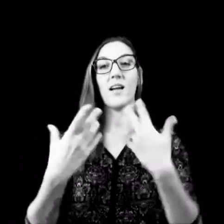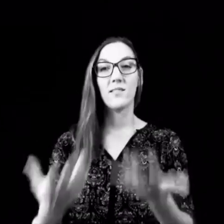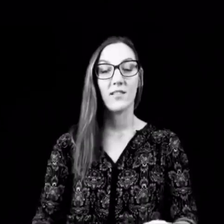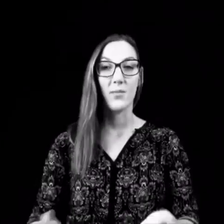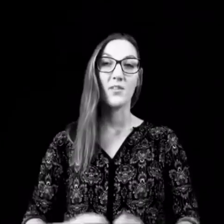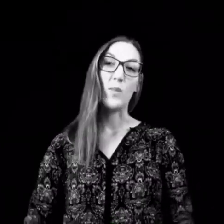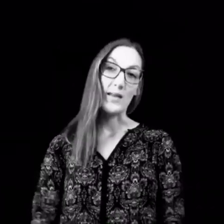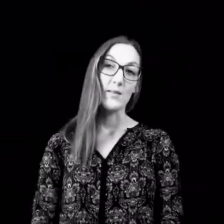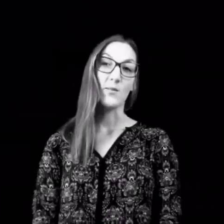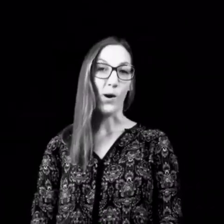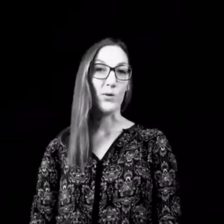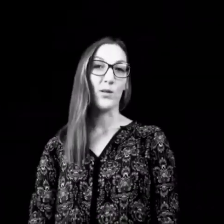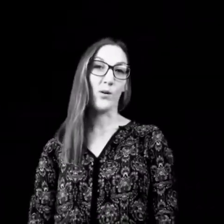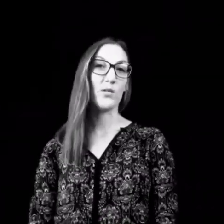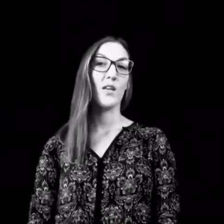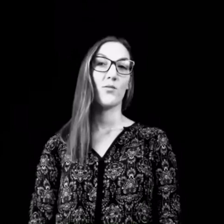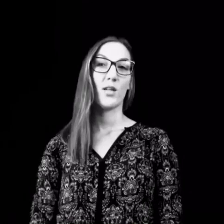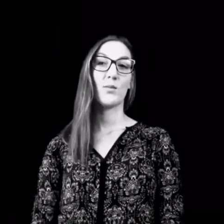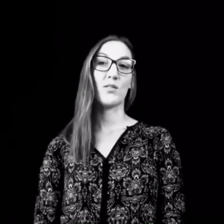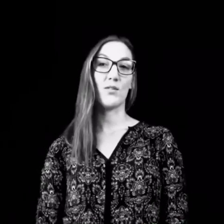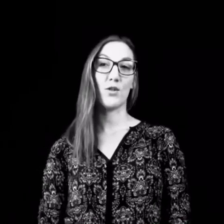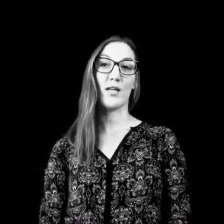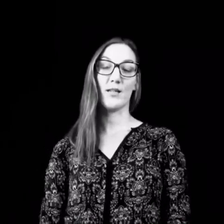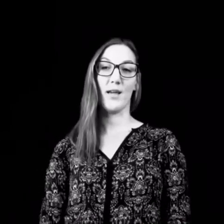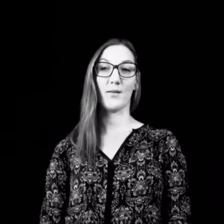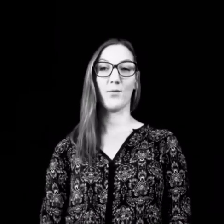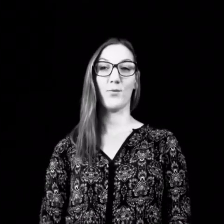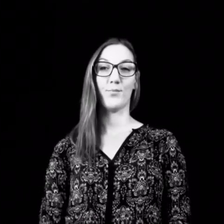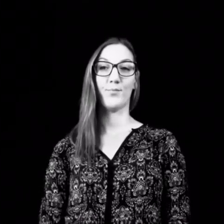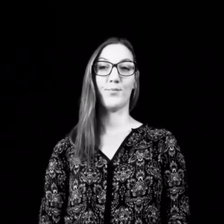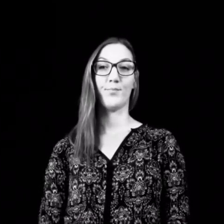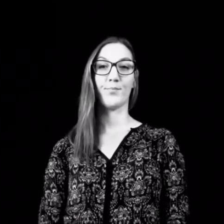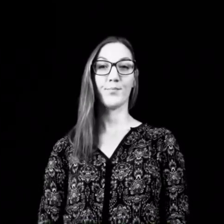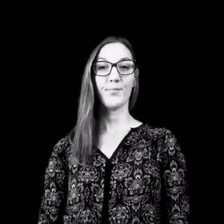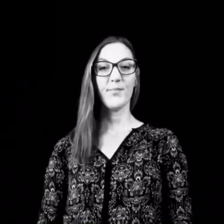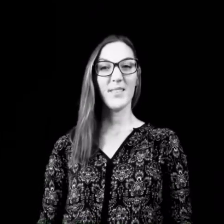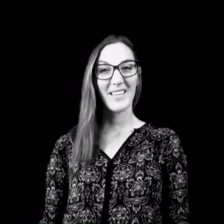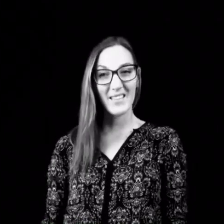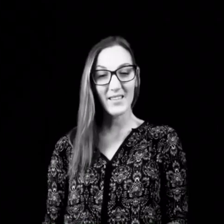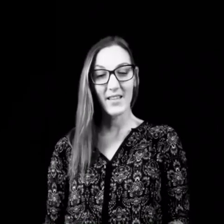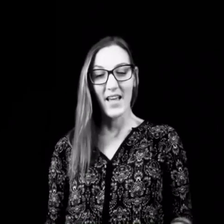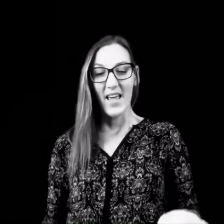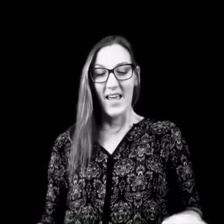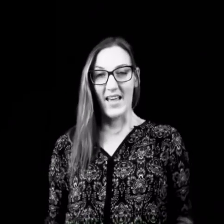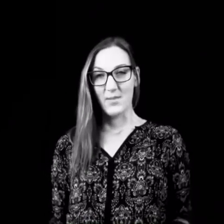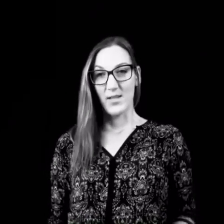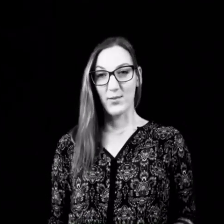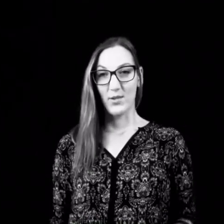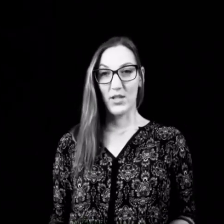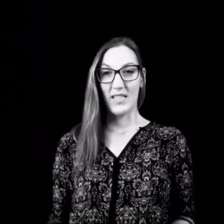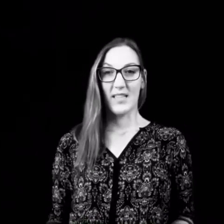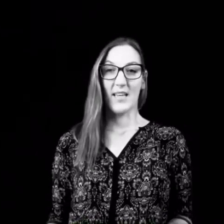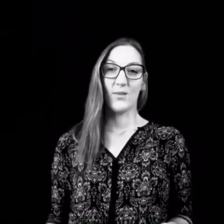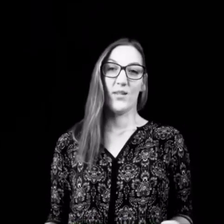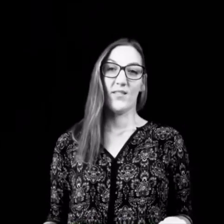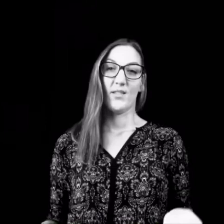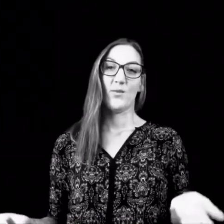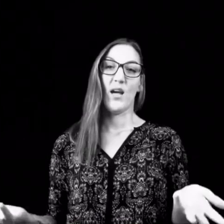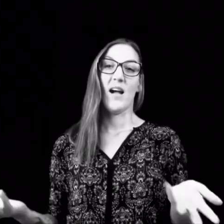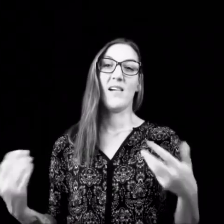dann kann man es meistens im Außen auch sehen und dann gibt es diese Stressreaktion. Jetzt ist erstmal so eine Stressreaktion ja was total